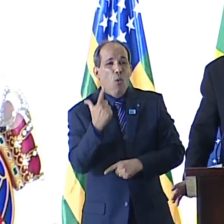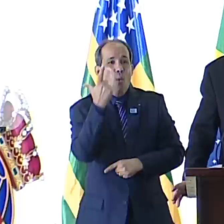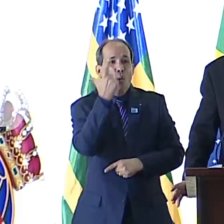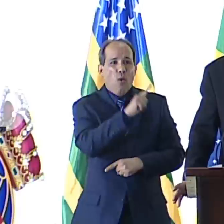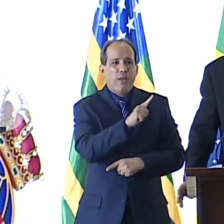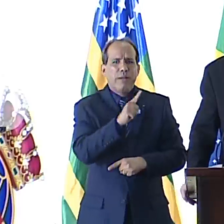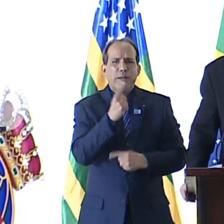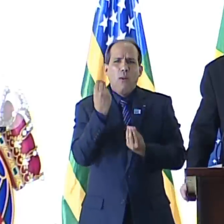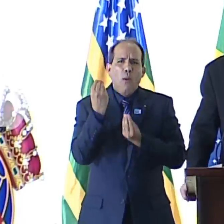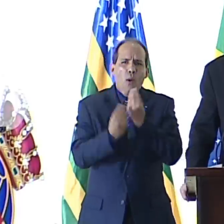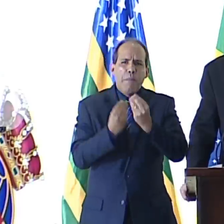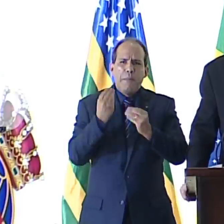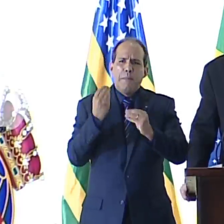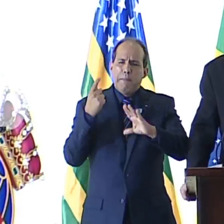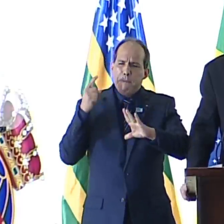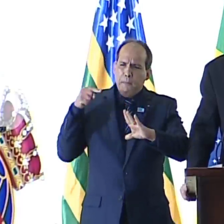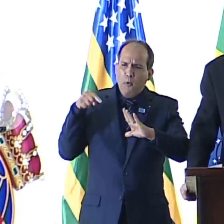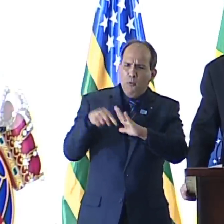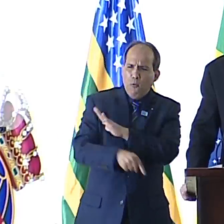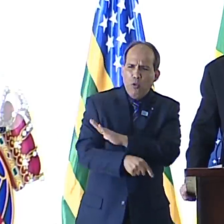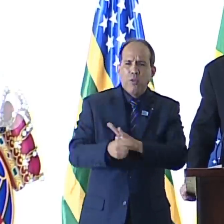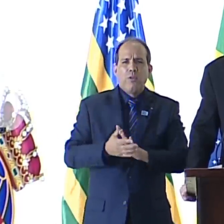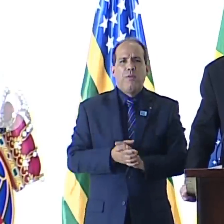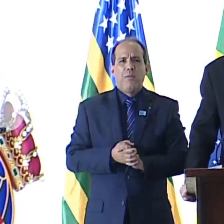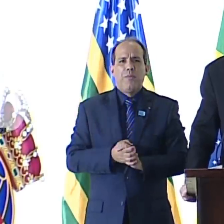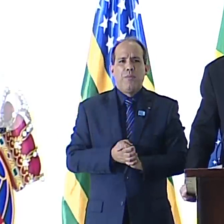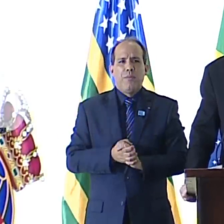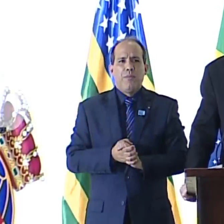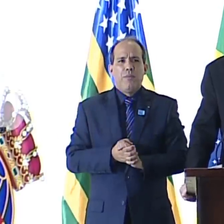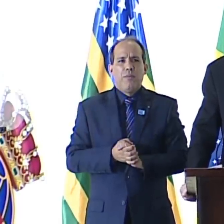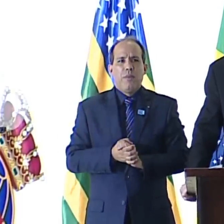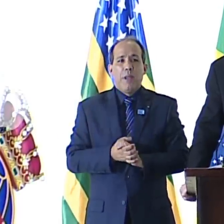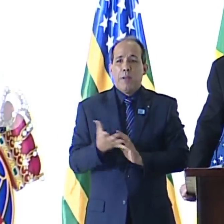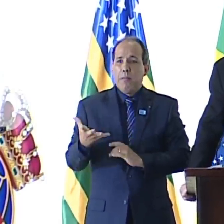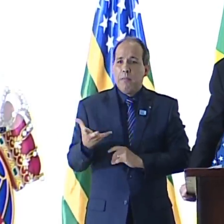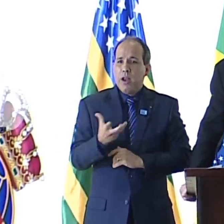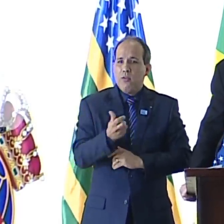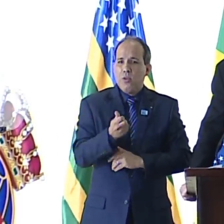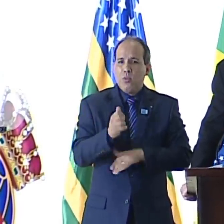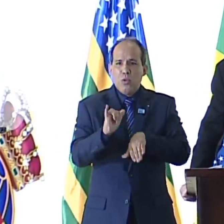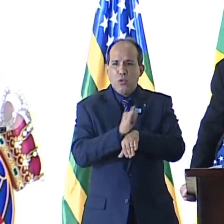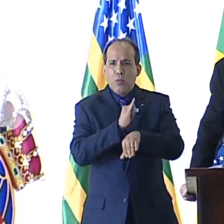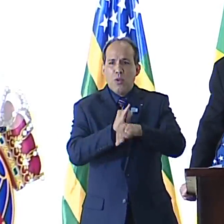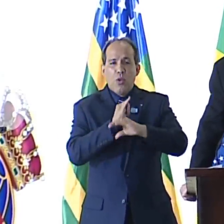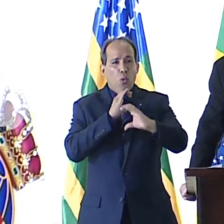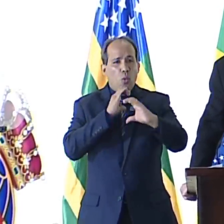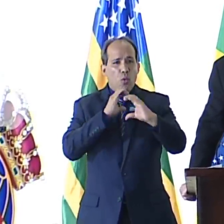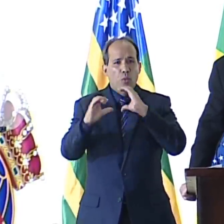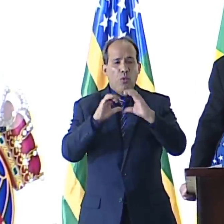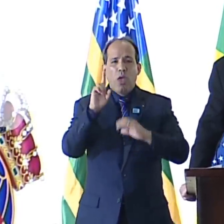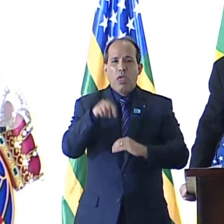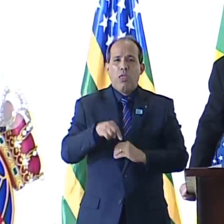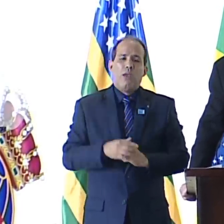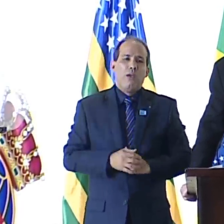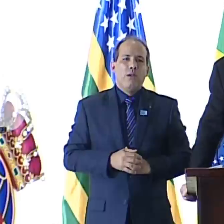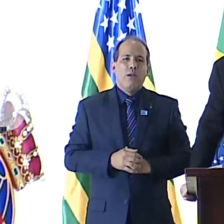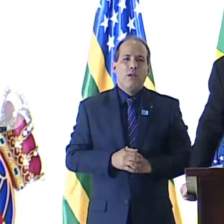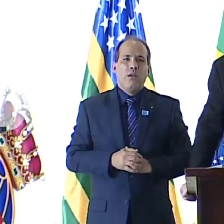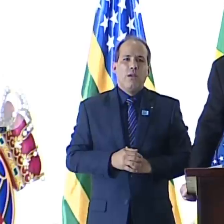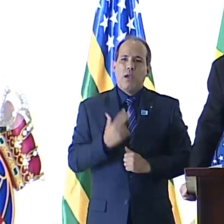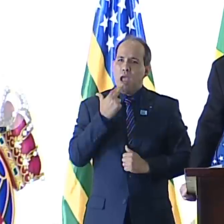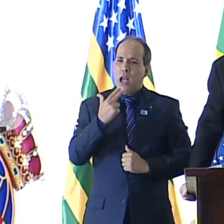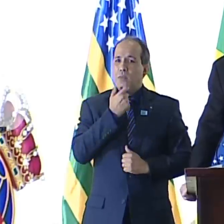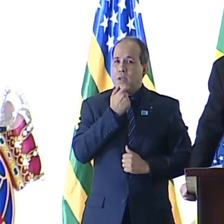passar a profundidade desse maravilhoso instrumento de comunicação que é a língua